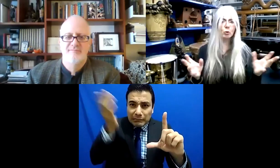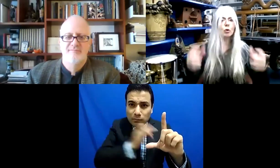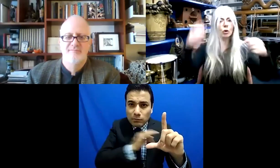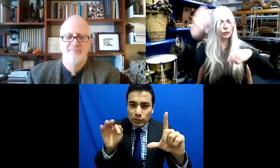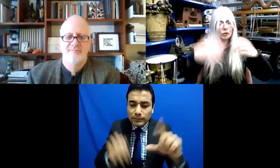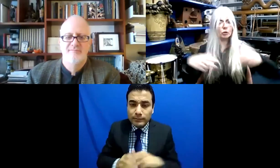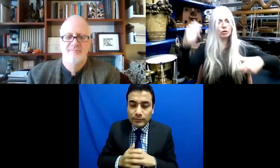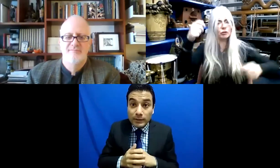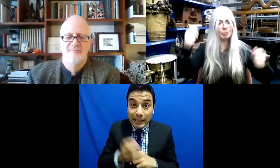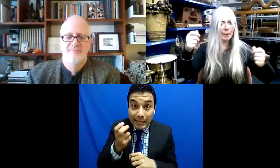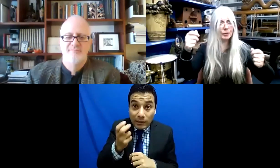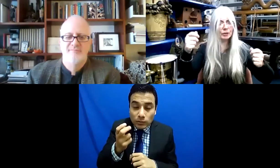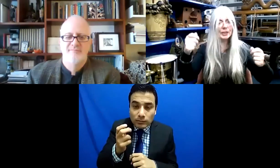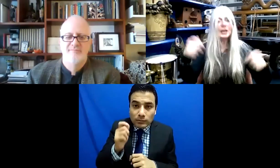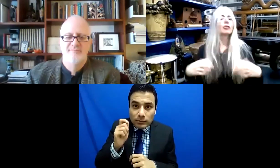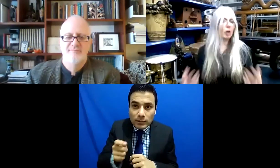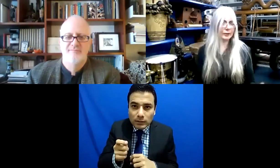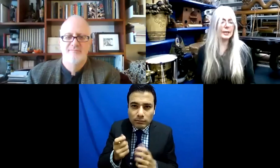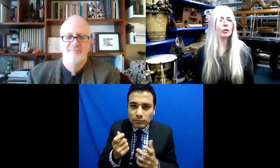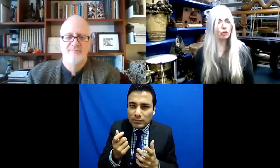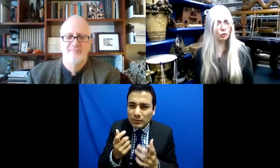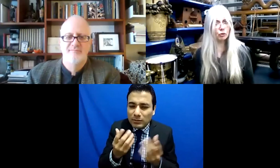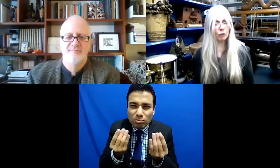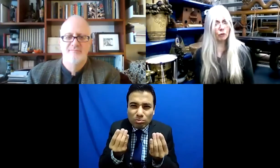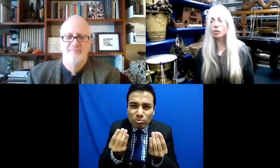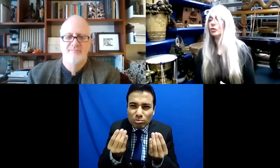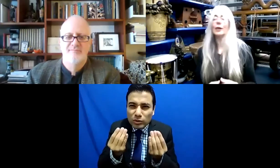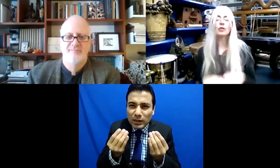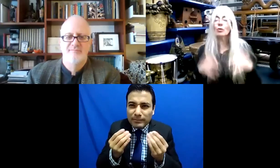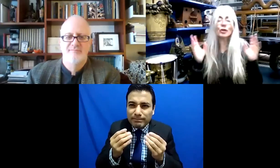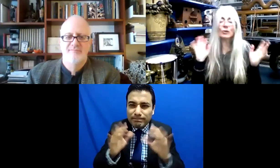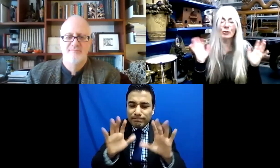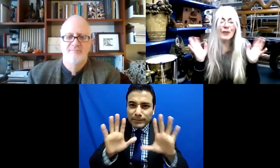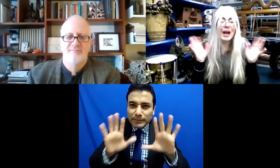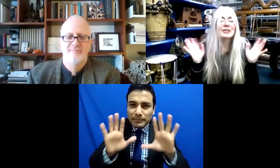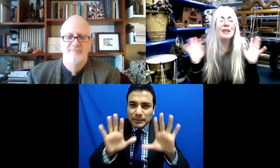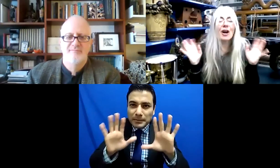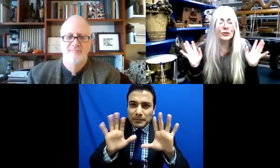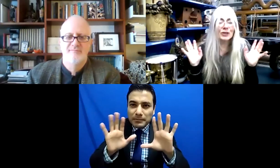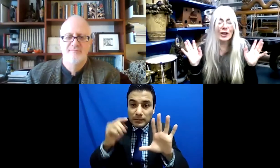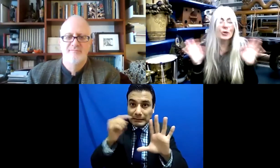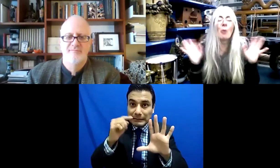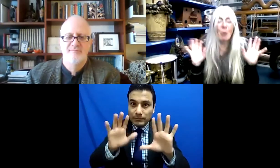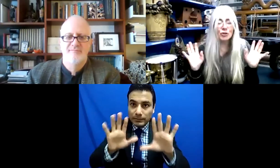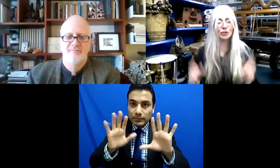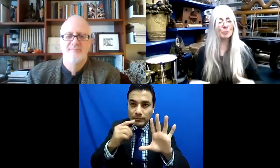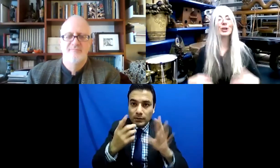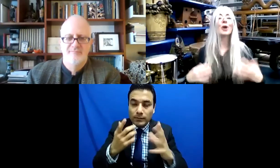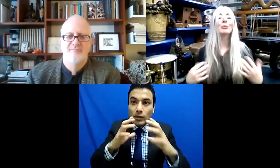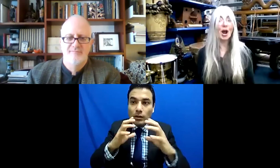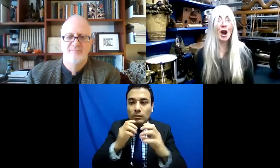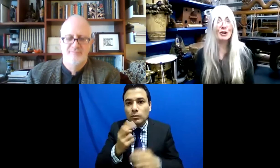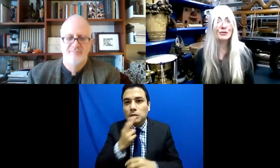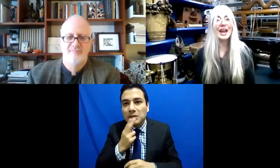entra una mirada de vibraciones a través del papel, los globos. Y